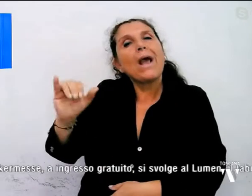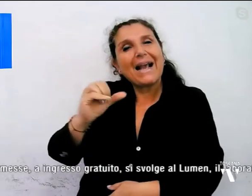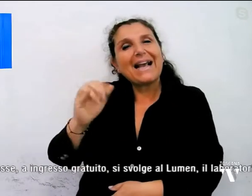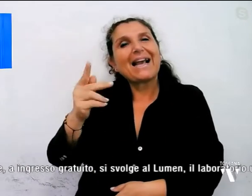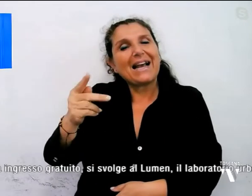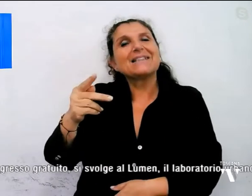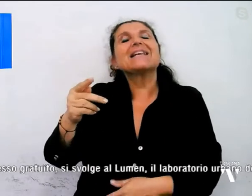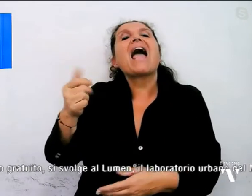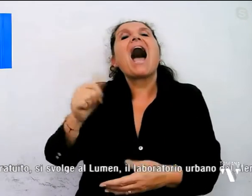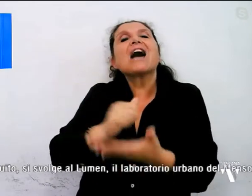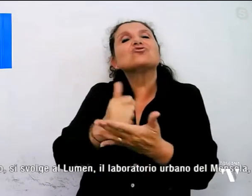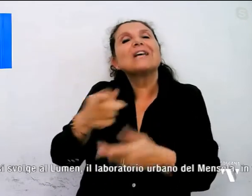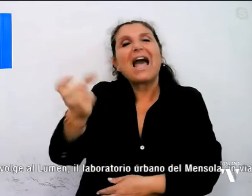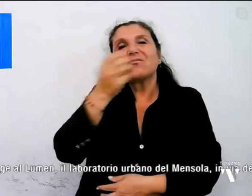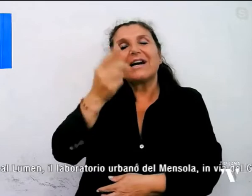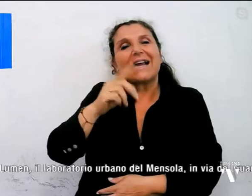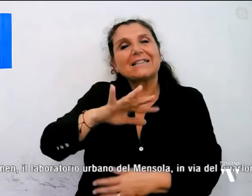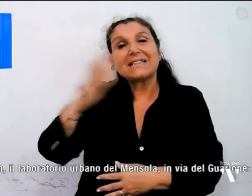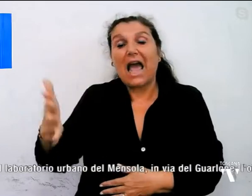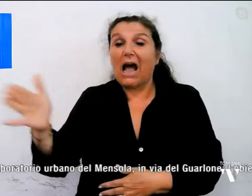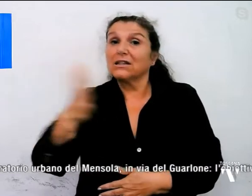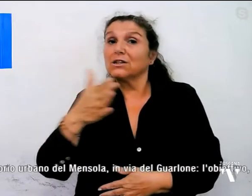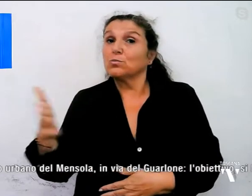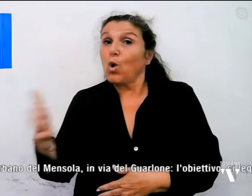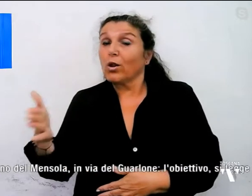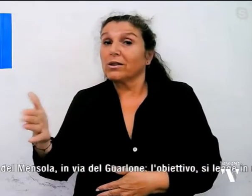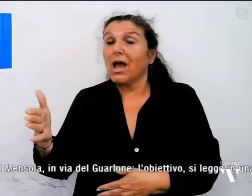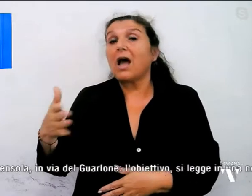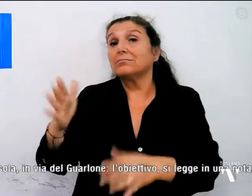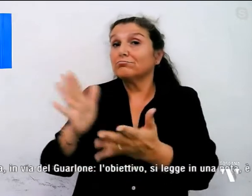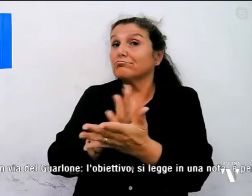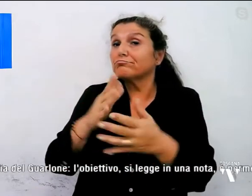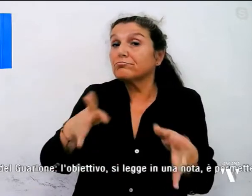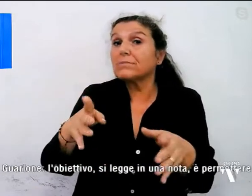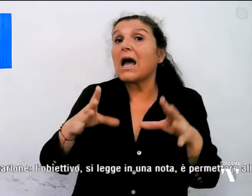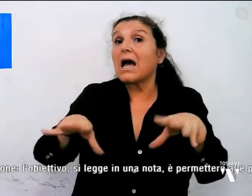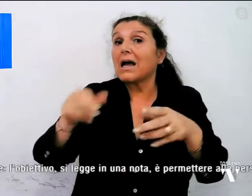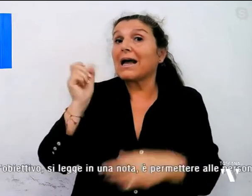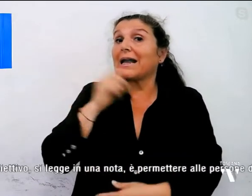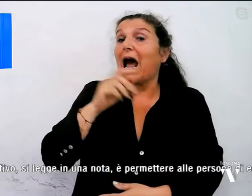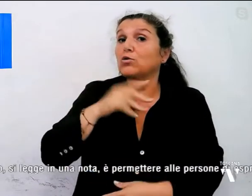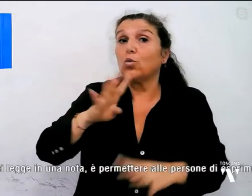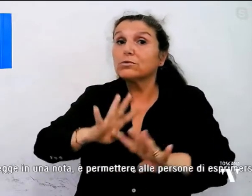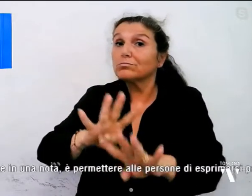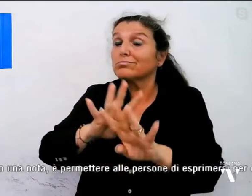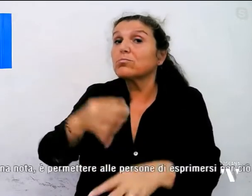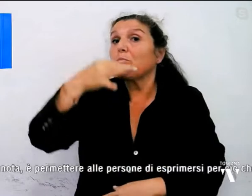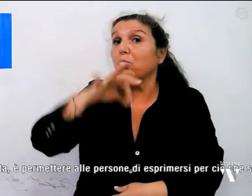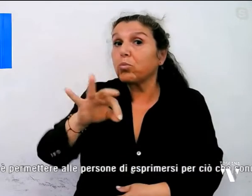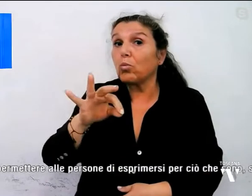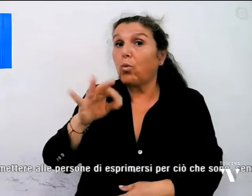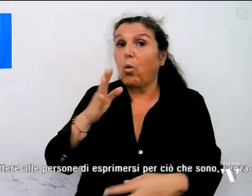Firenze al Tresponde. La Kermess ha ingresso gratuito si svolge al